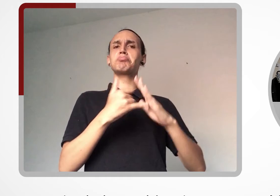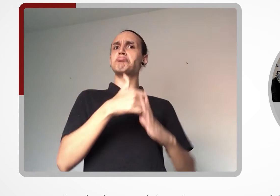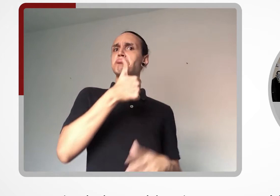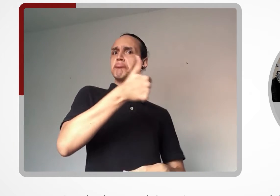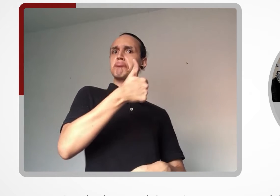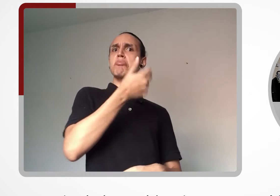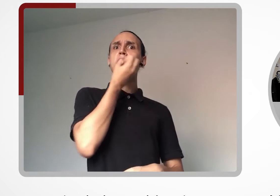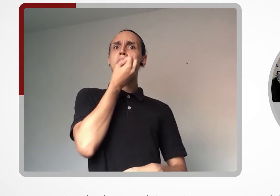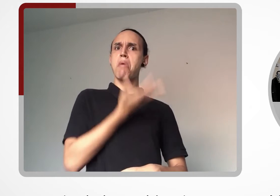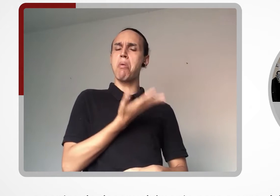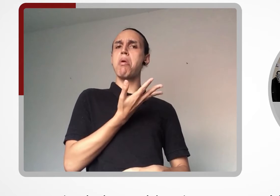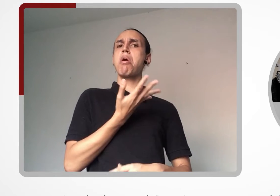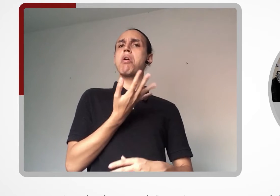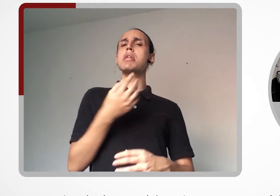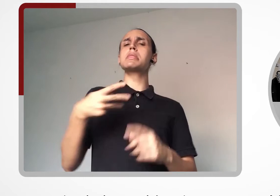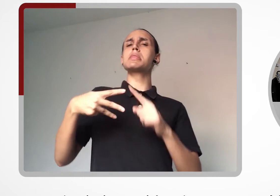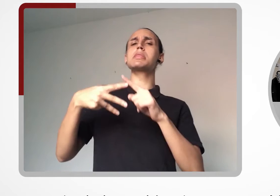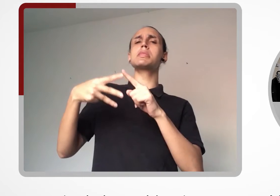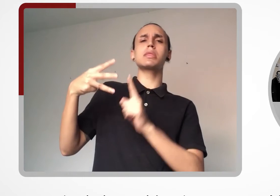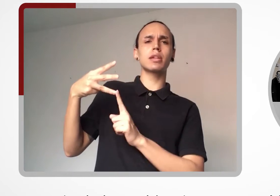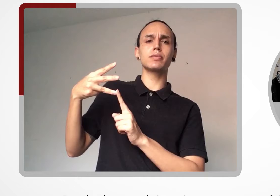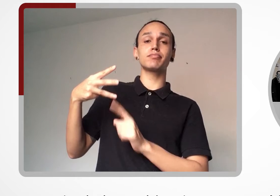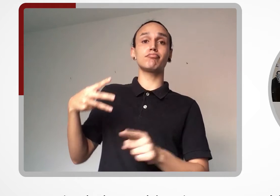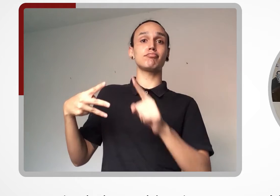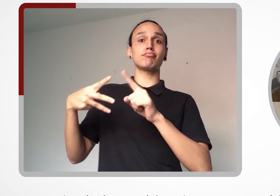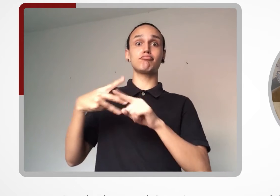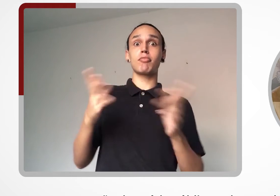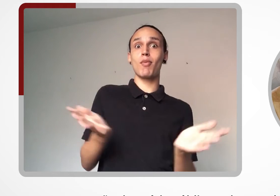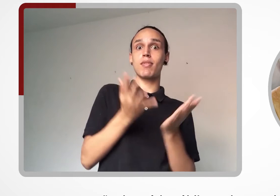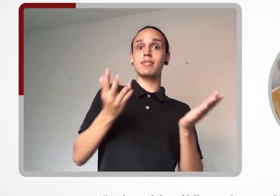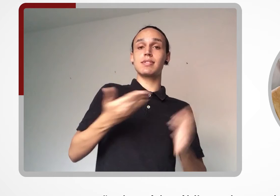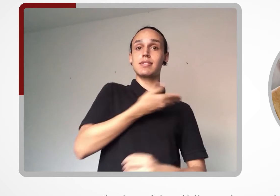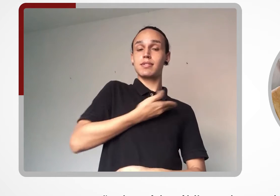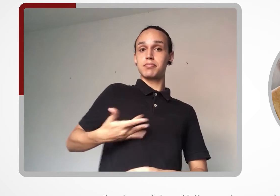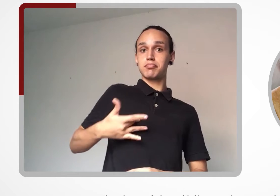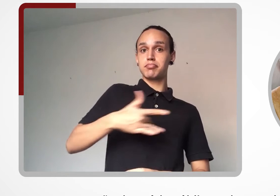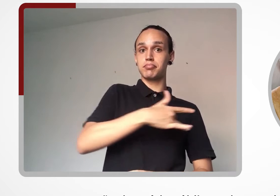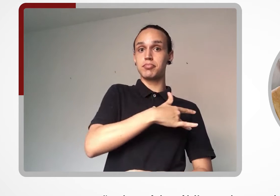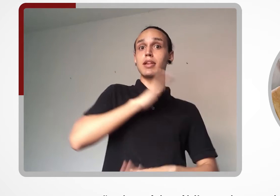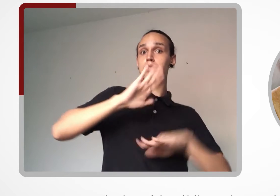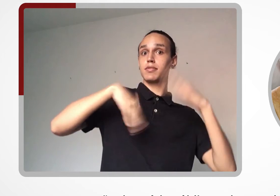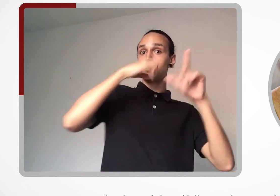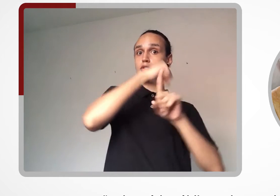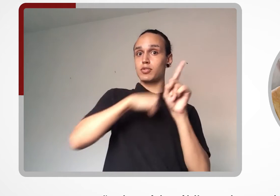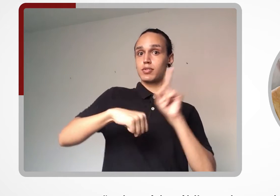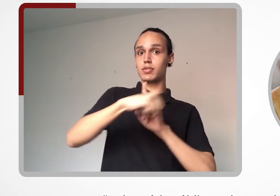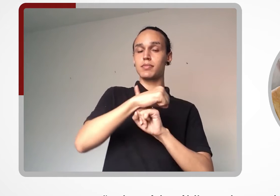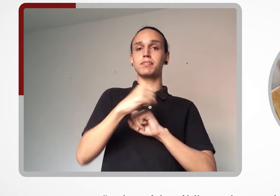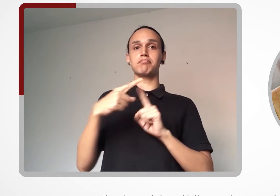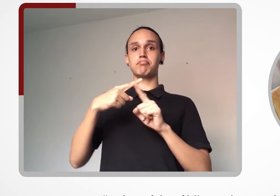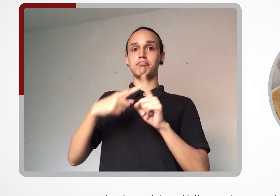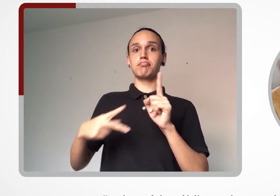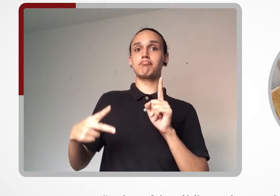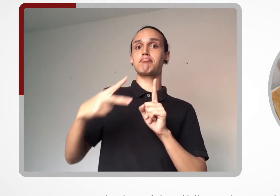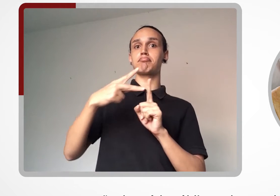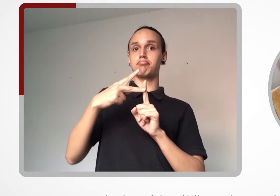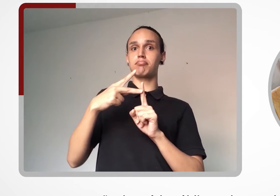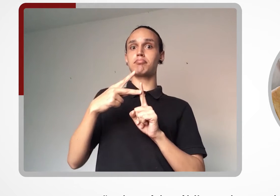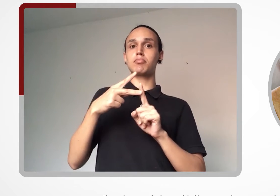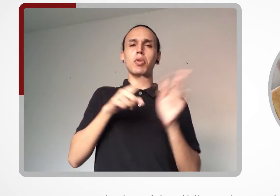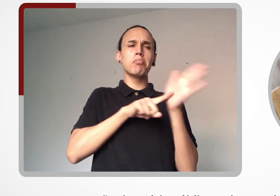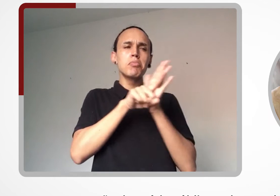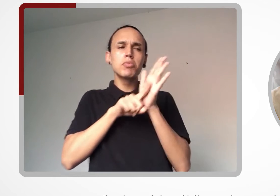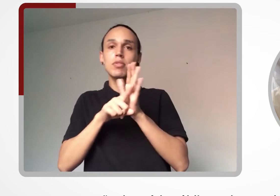instituição foi muito bem avaliada em três dimensões, promoção da saúde pública e desenvolvimento social,